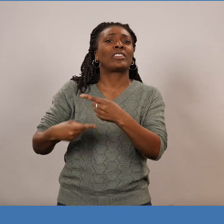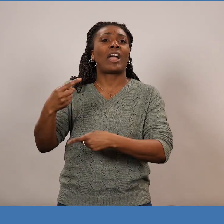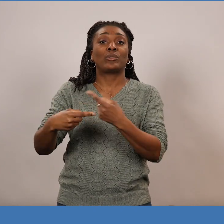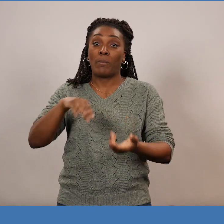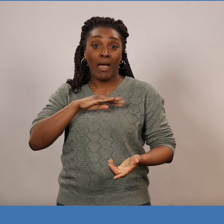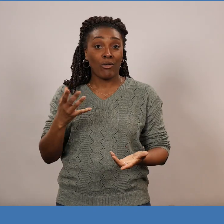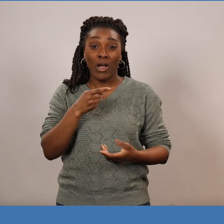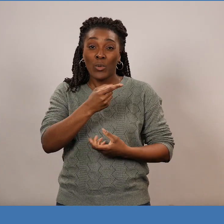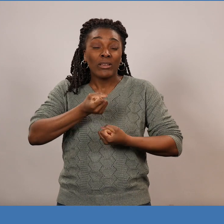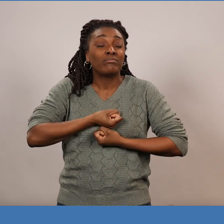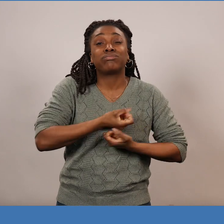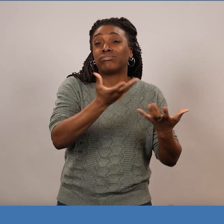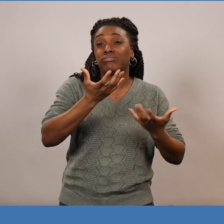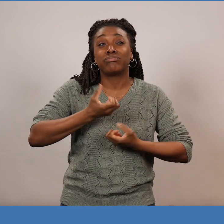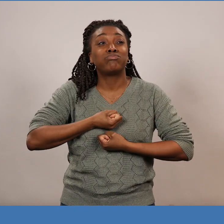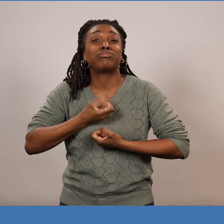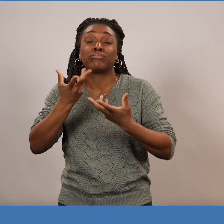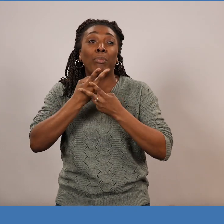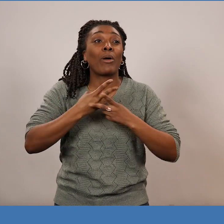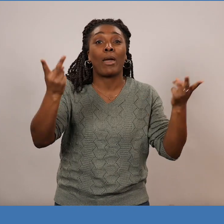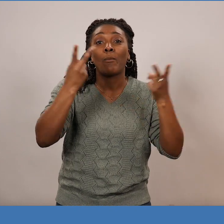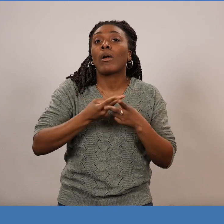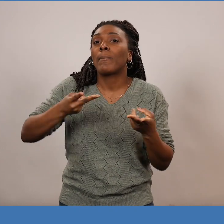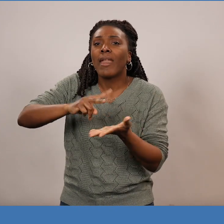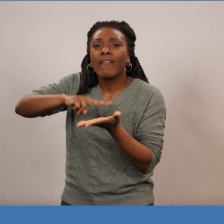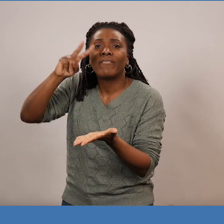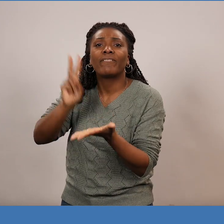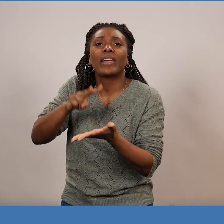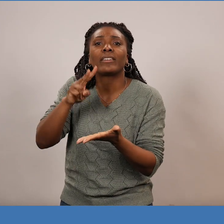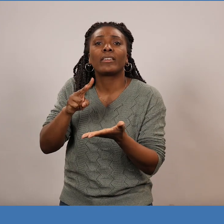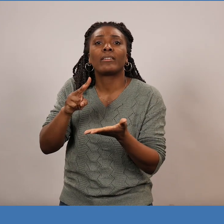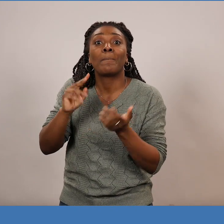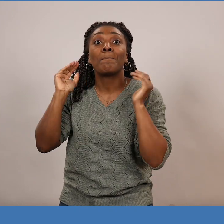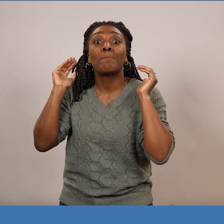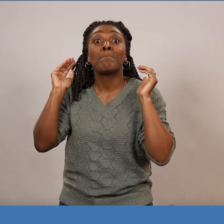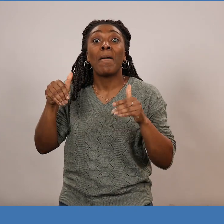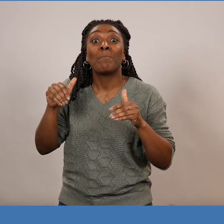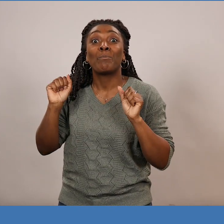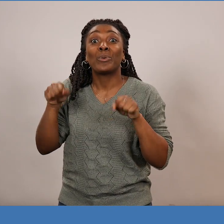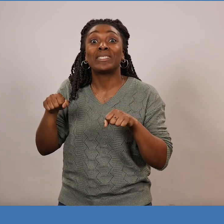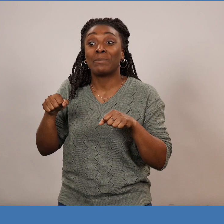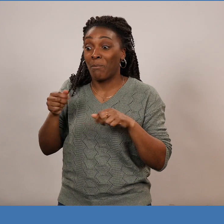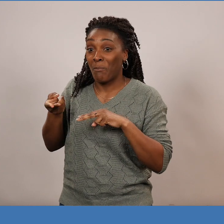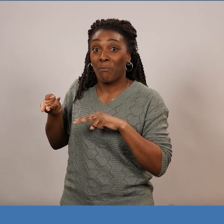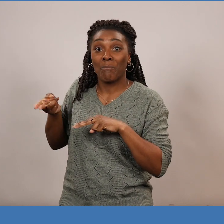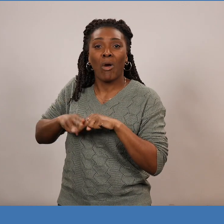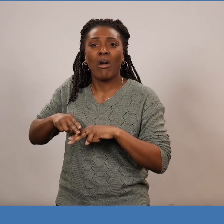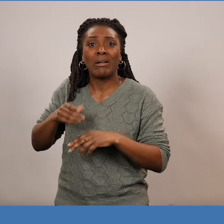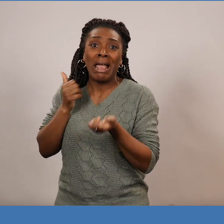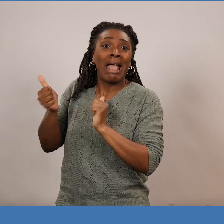par la vérité, en disant la vérité. Et même devant la mort, il n'a pas